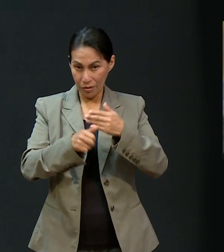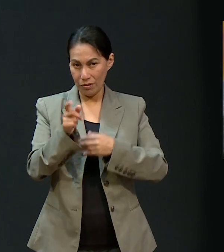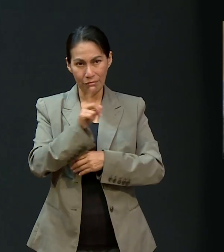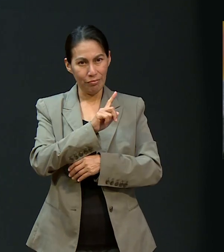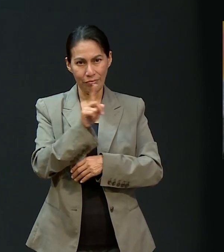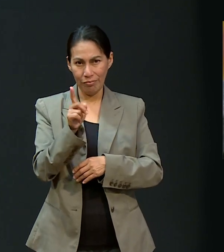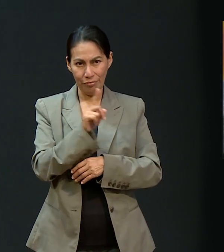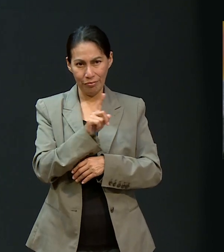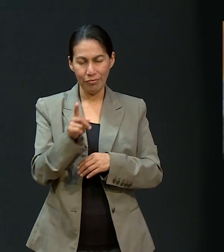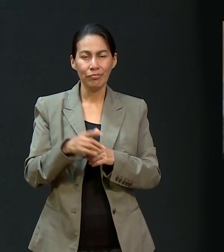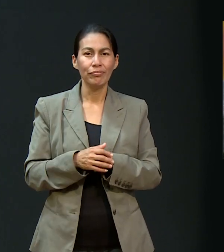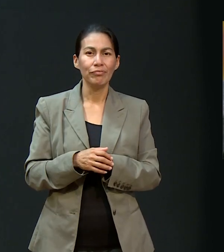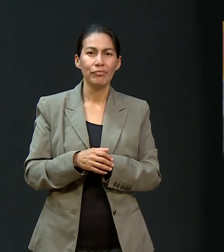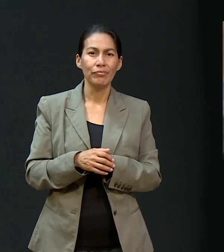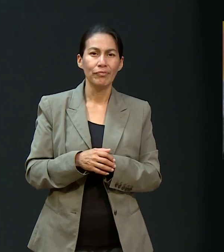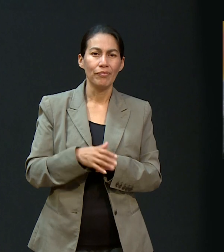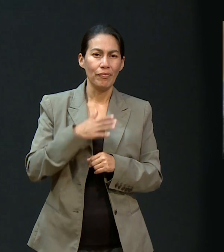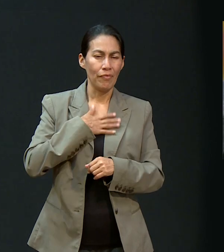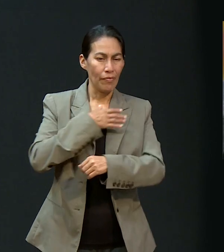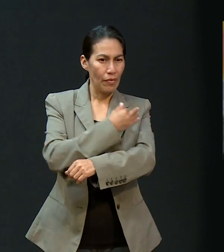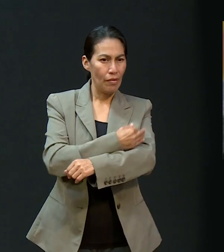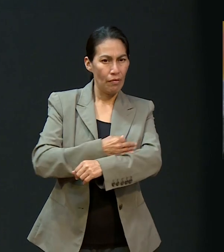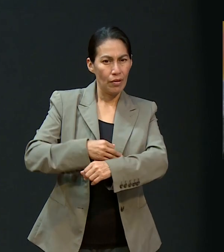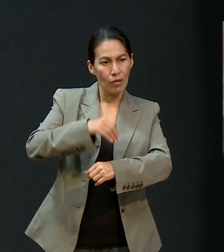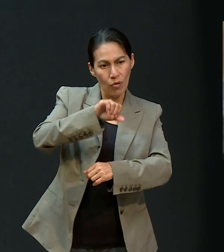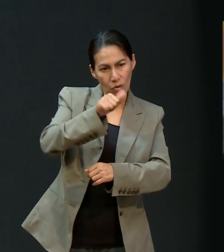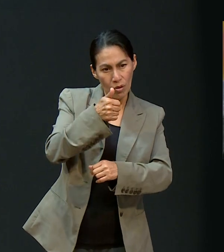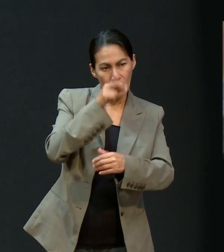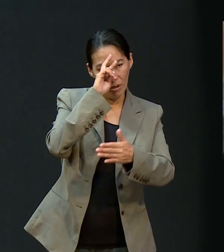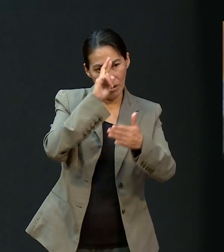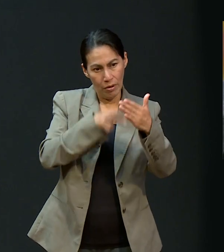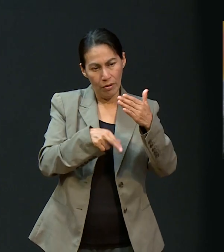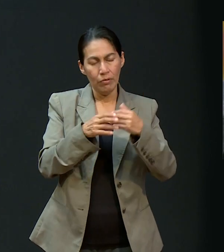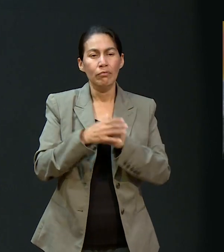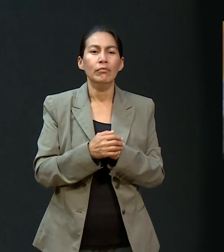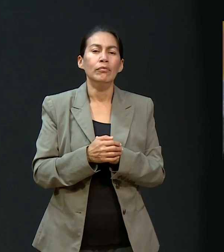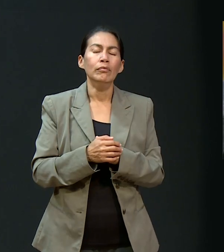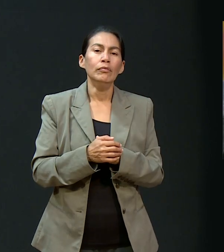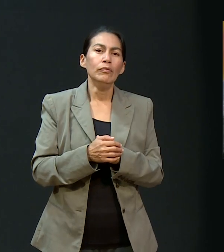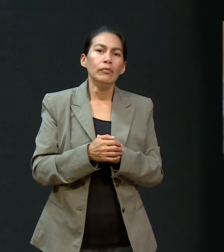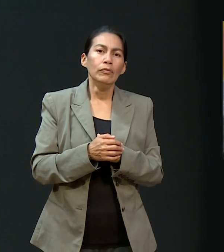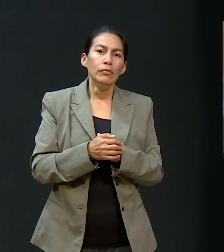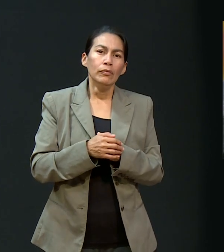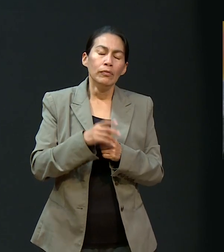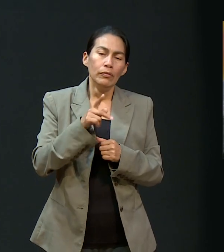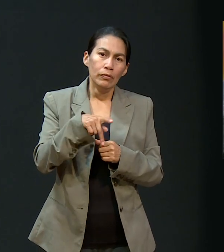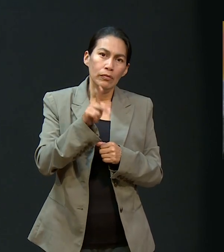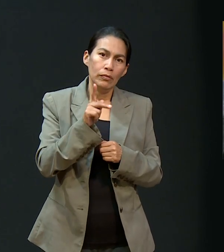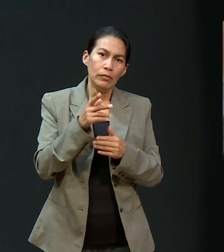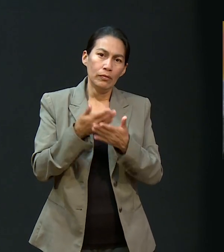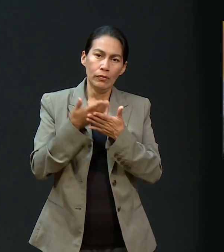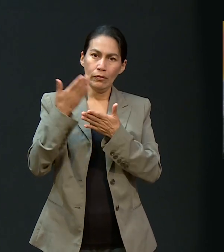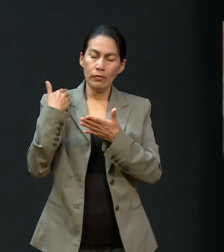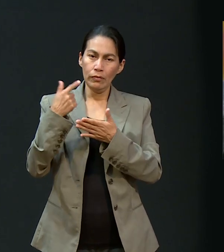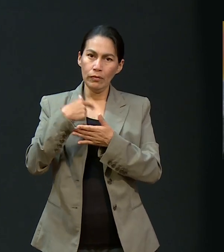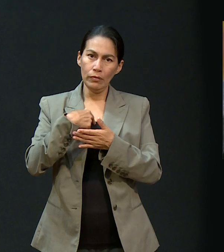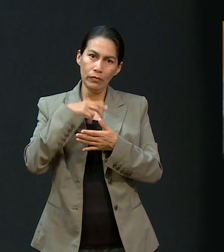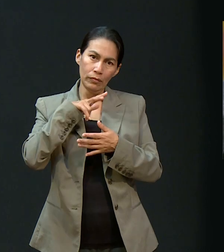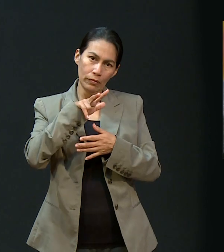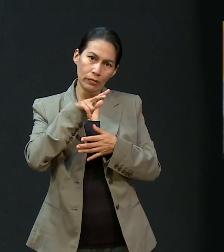religión que nosotros. No es adventista por completo. Ellos tienen otra religión. Pero cuando